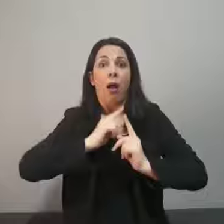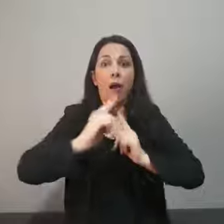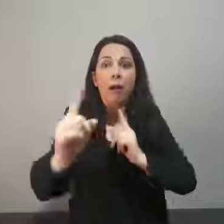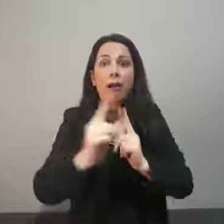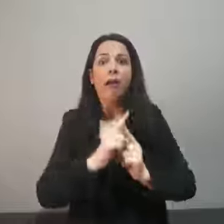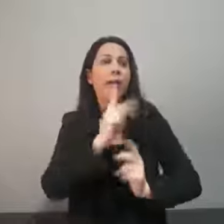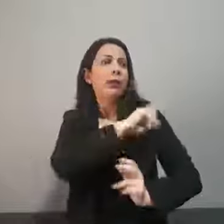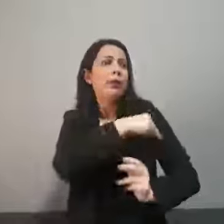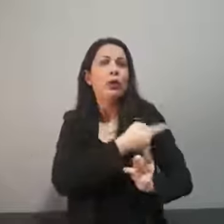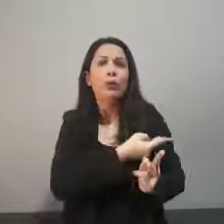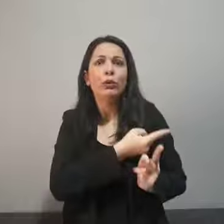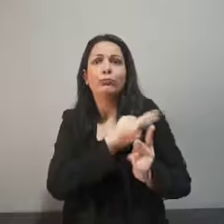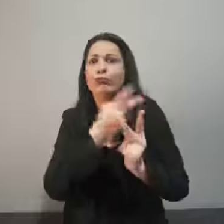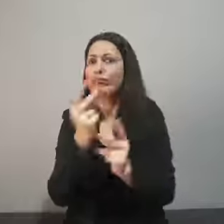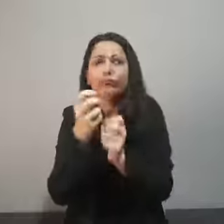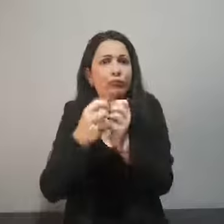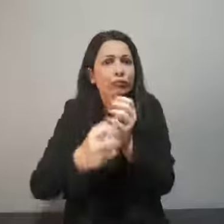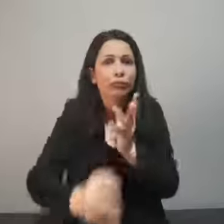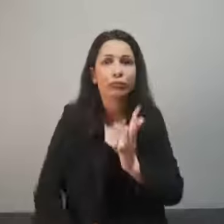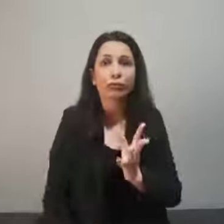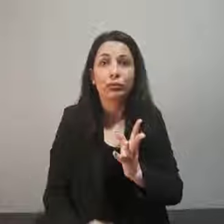είναι διαθέσιμα για τυχόν μετακίνηση.